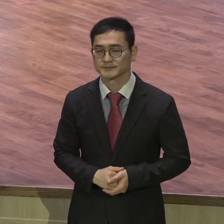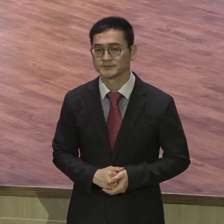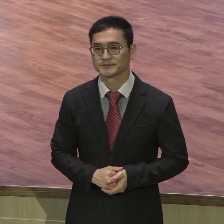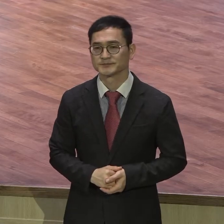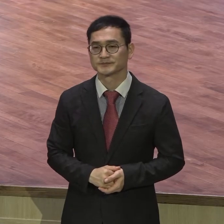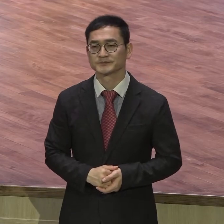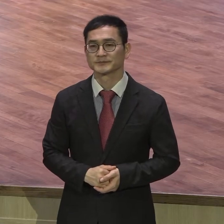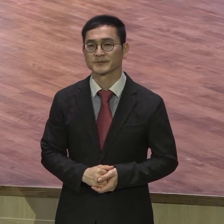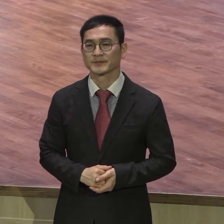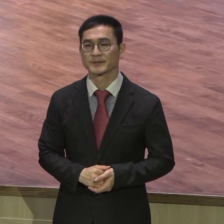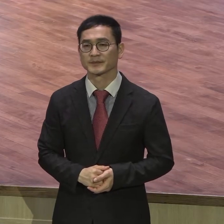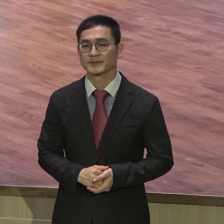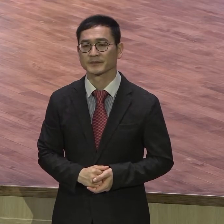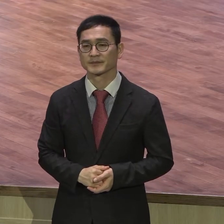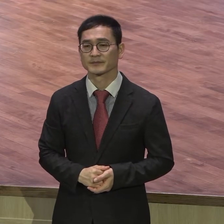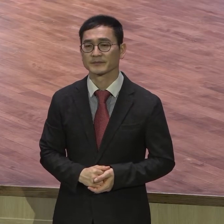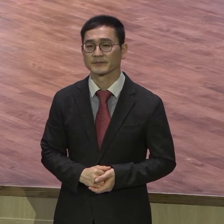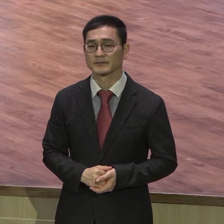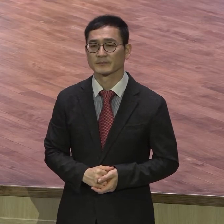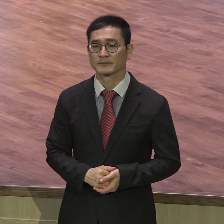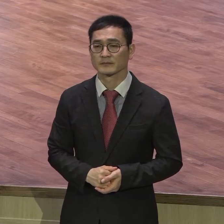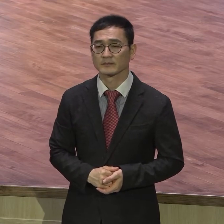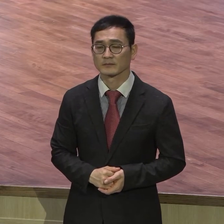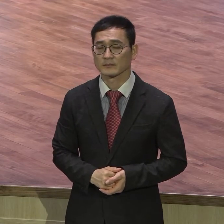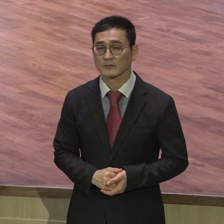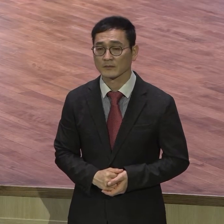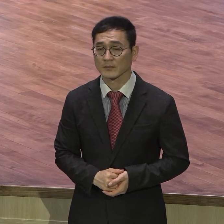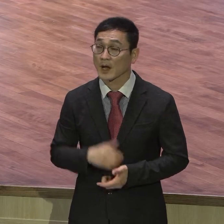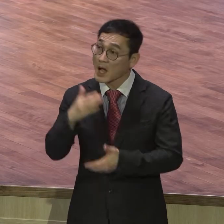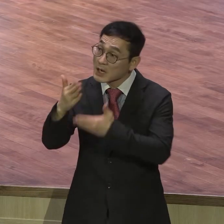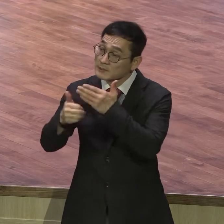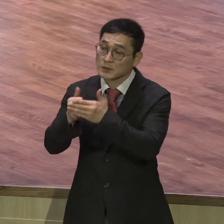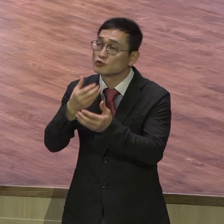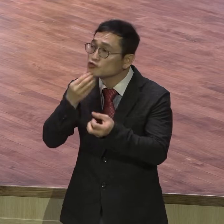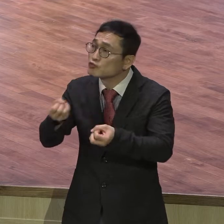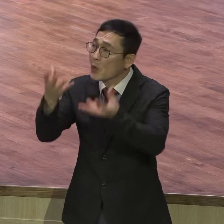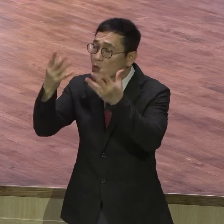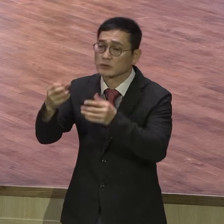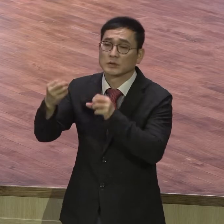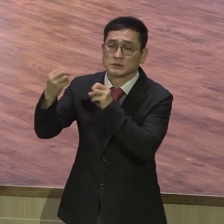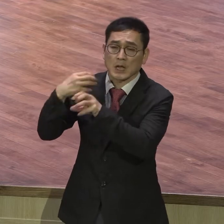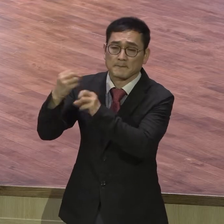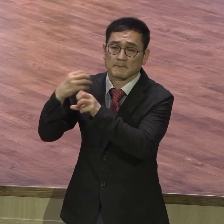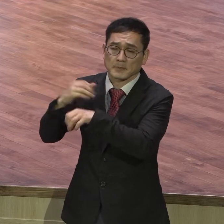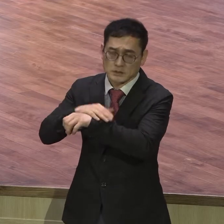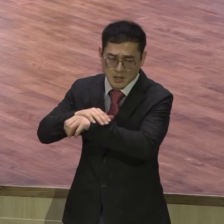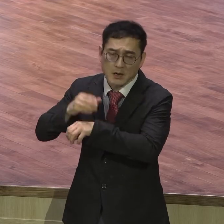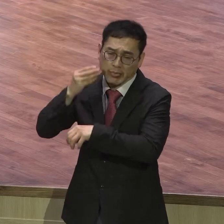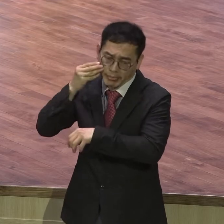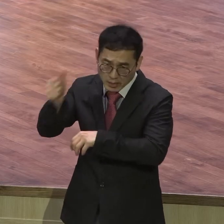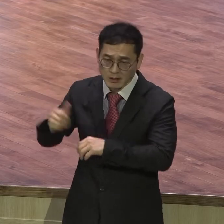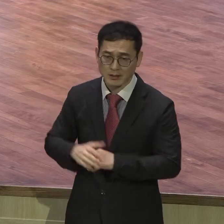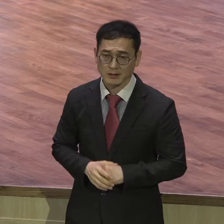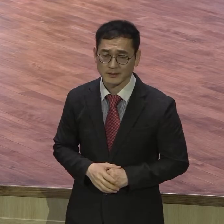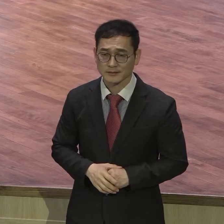그리고 응답받았어요. 한 번도 실패한 적 없어요. 물론 시작은 어렵습니다. 전부 특징이 다 희생입니다.